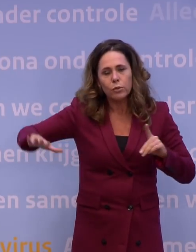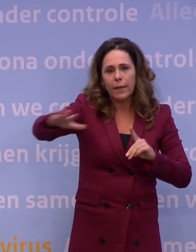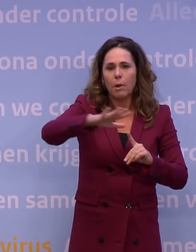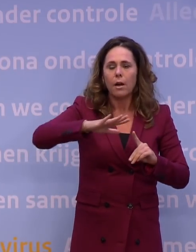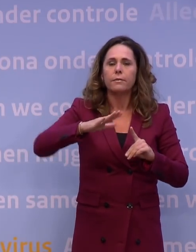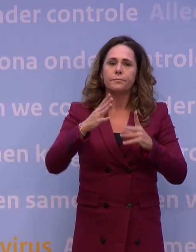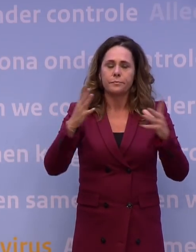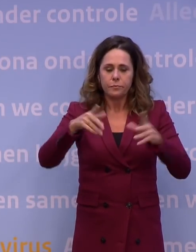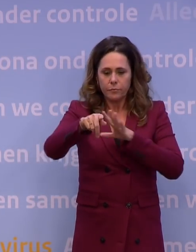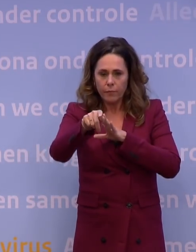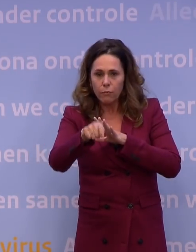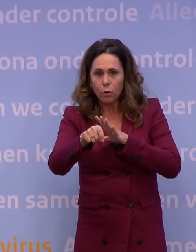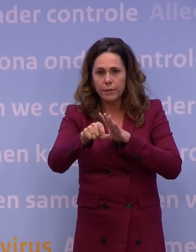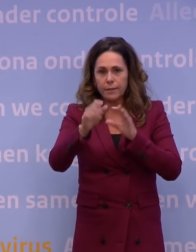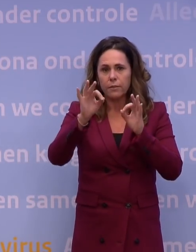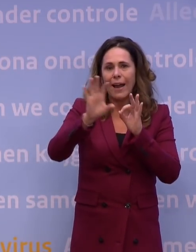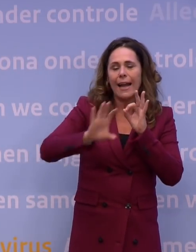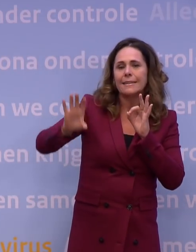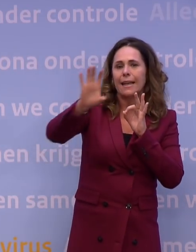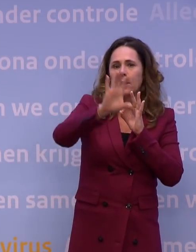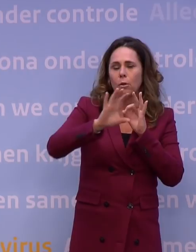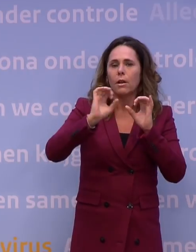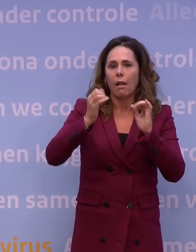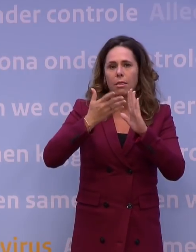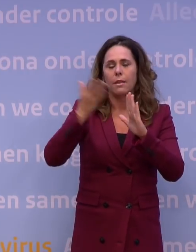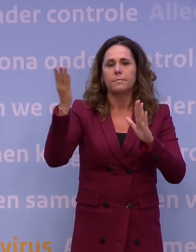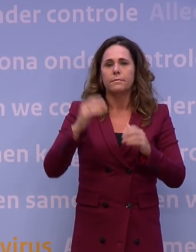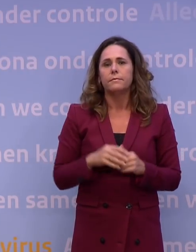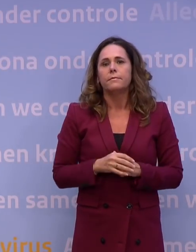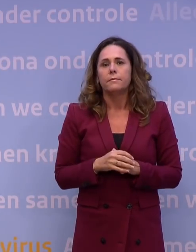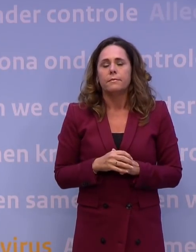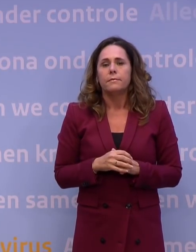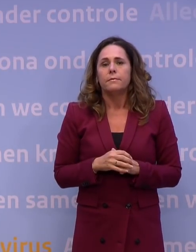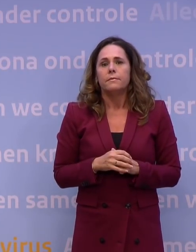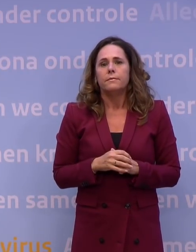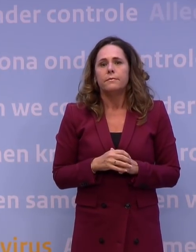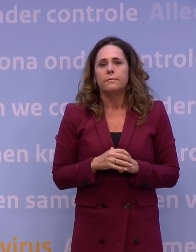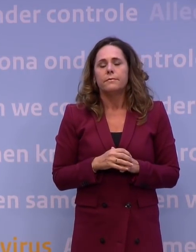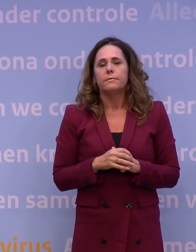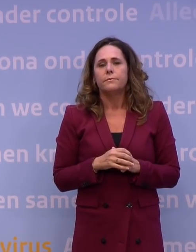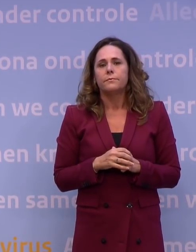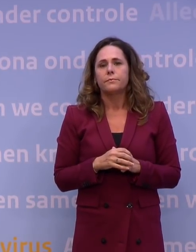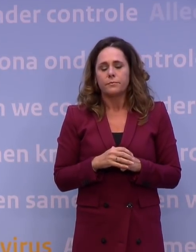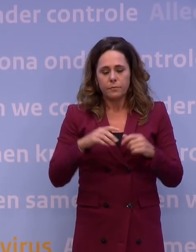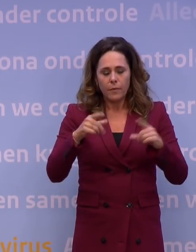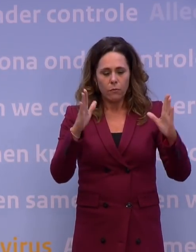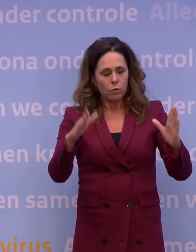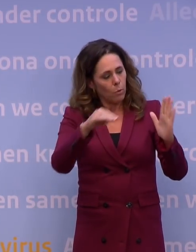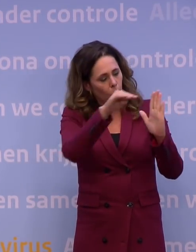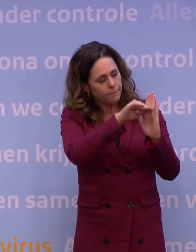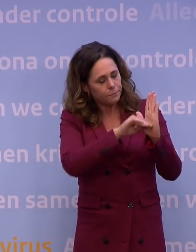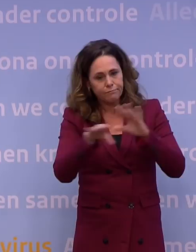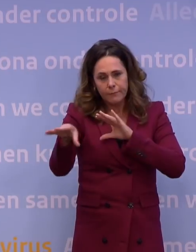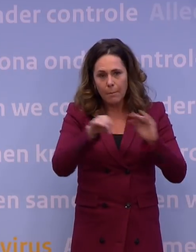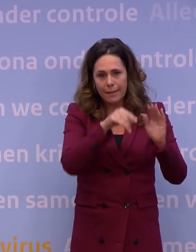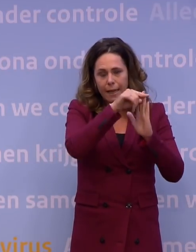dat voorzitters van de veiligheidsregio's ook een uitzondering kunnen maken. Een volgend blok maatregelen heeft betrekking op wat